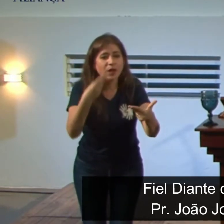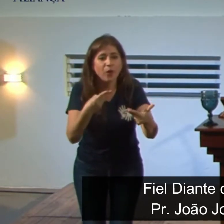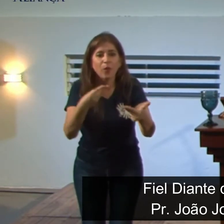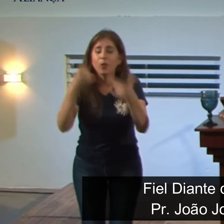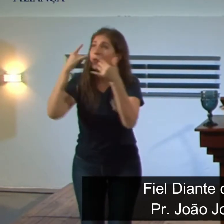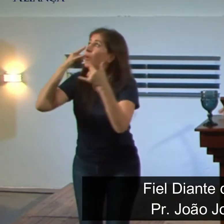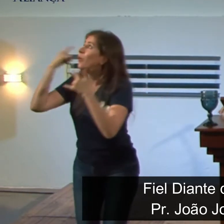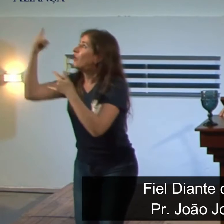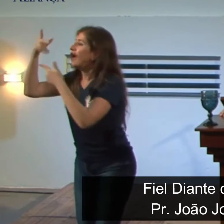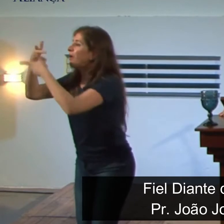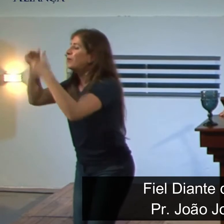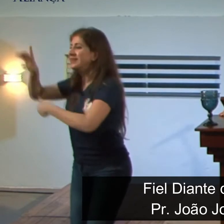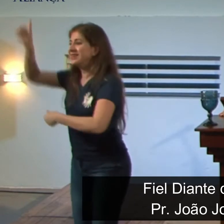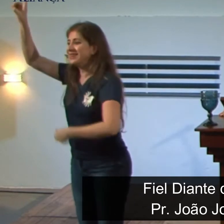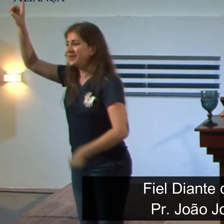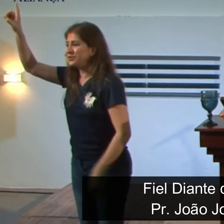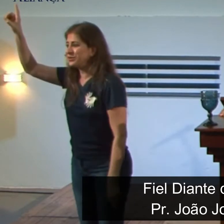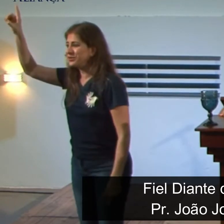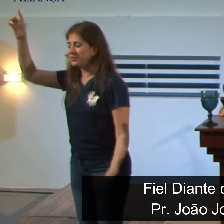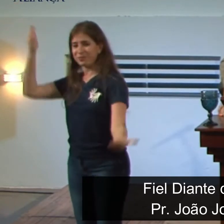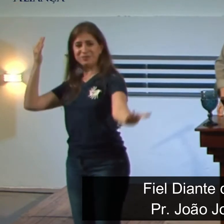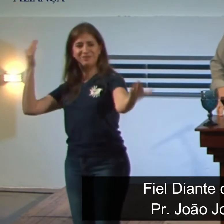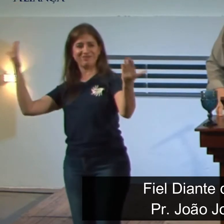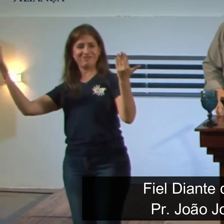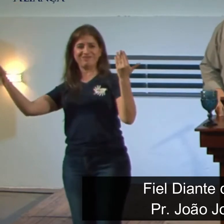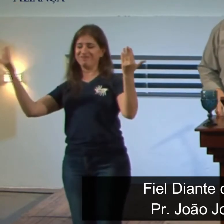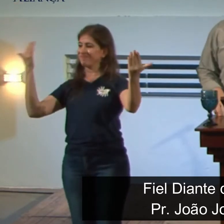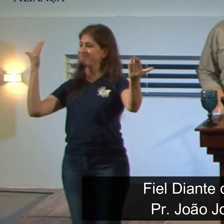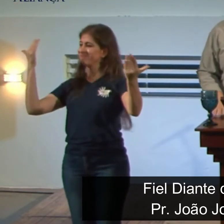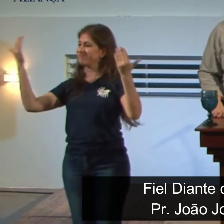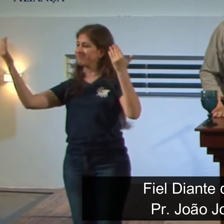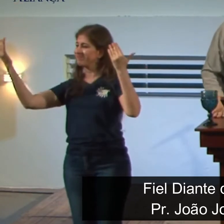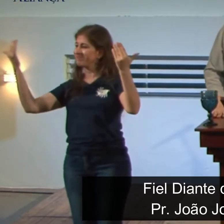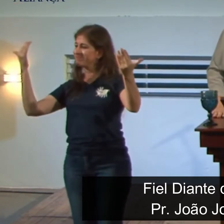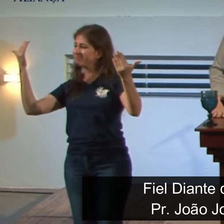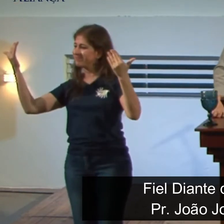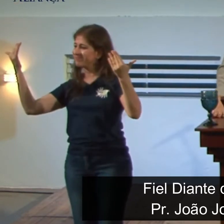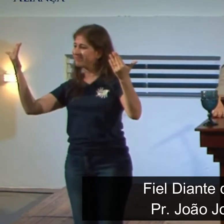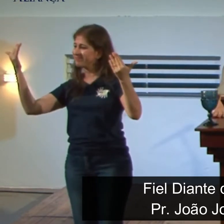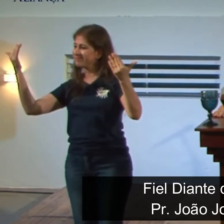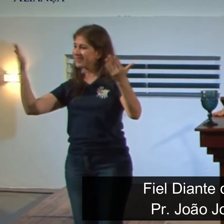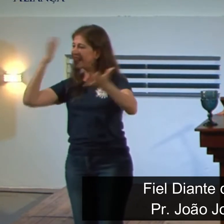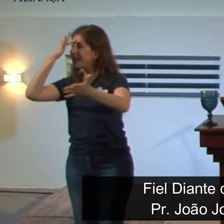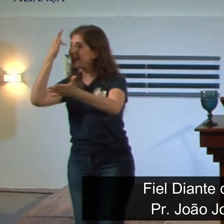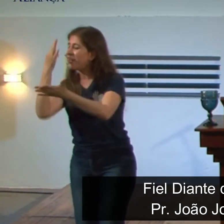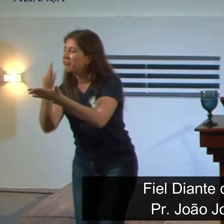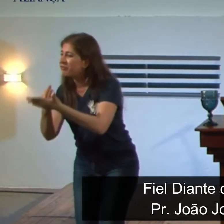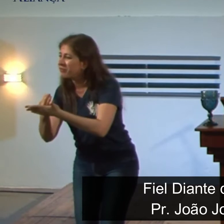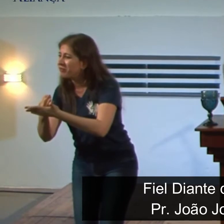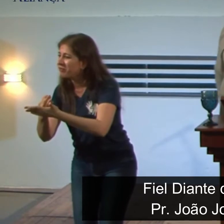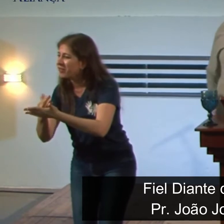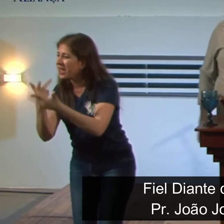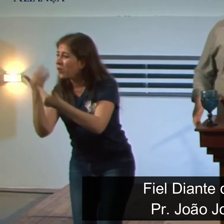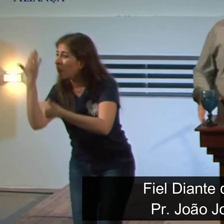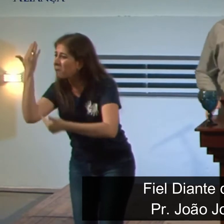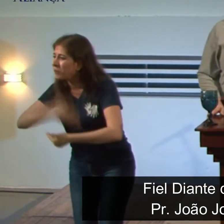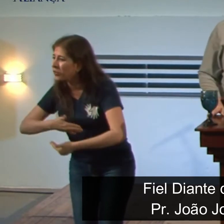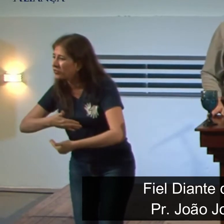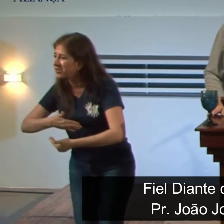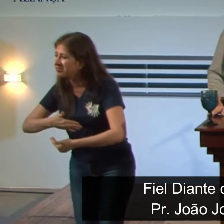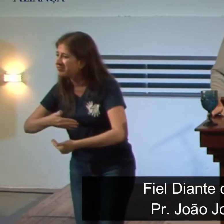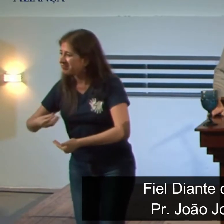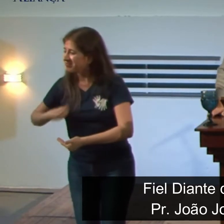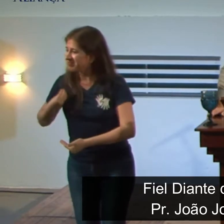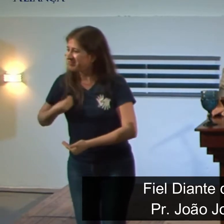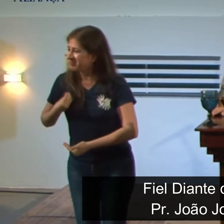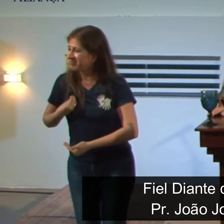aí sim nós vamos colocar a nossa fé à prova e vamos ver se nós realmente cremos em